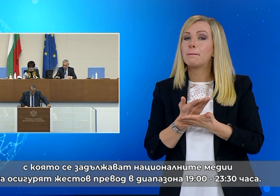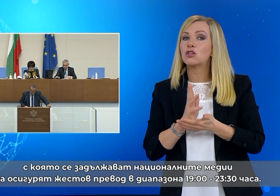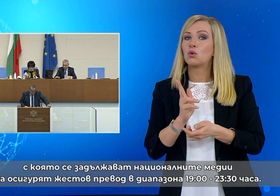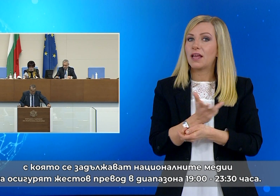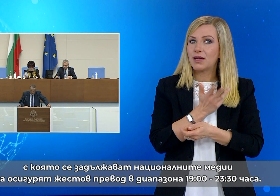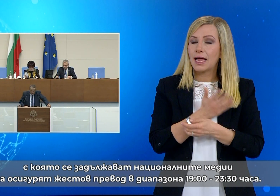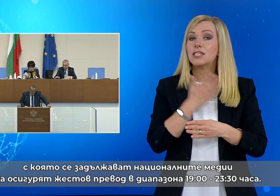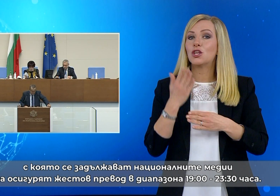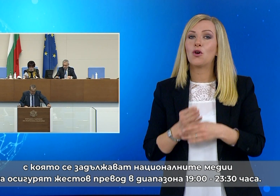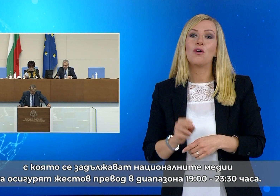23 и 30 часа.